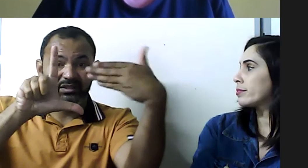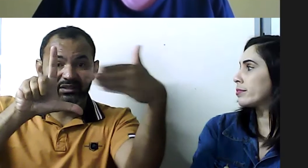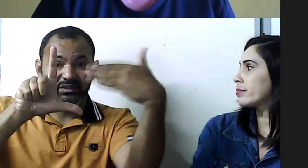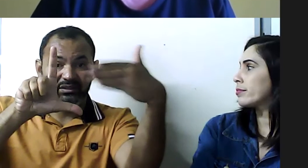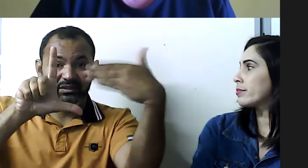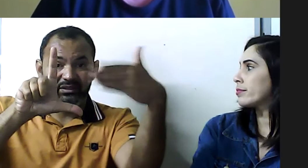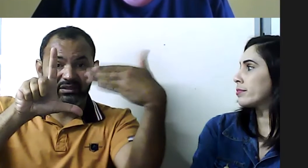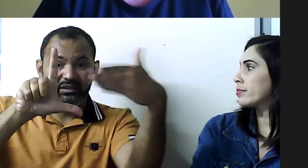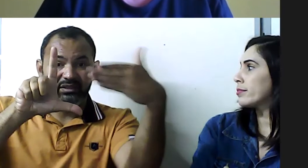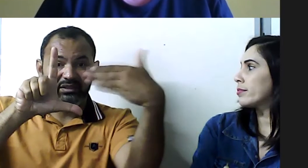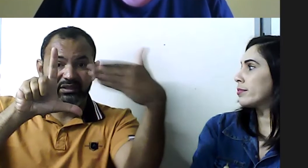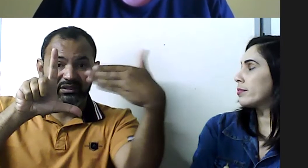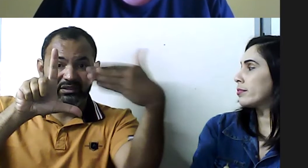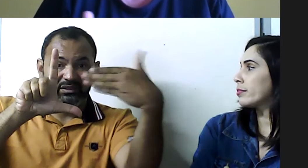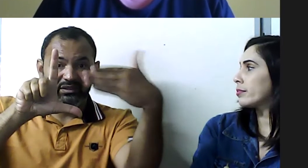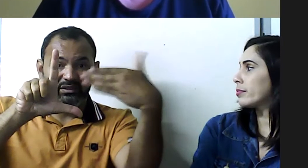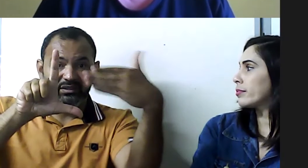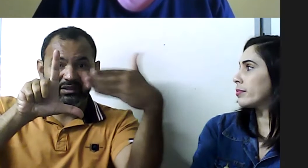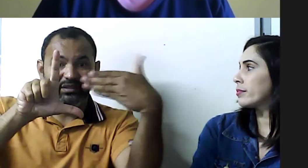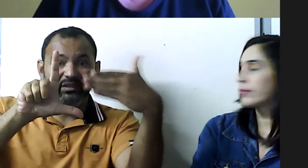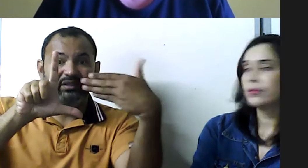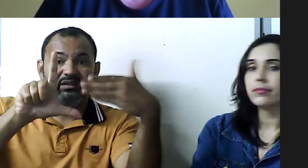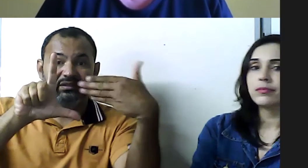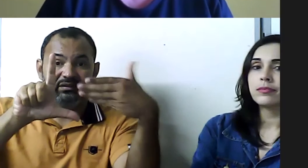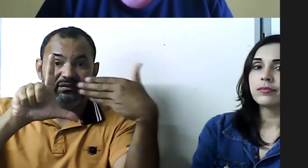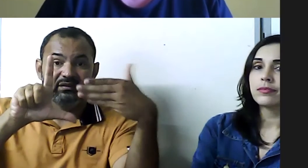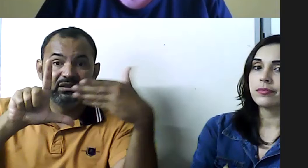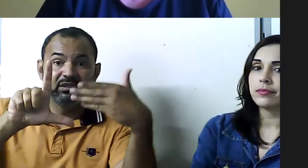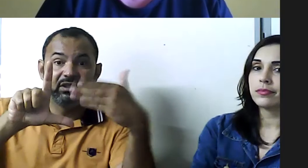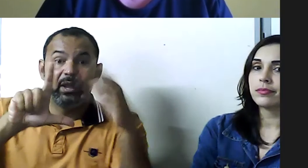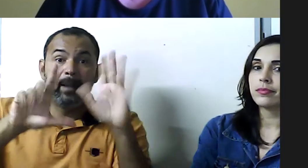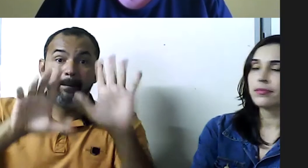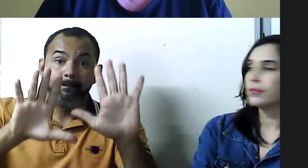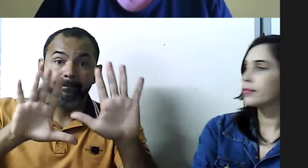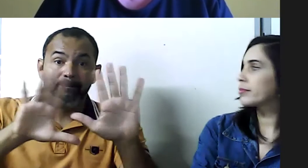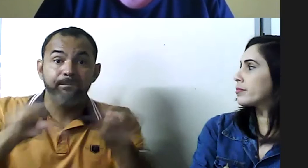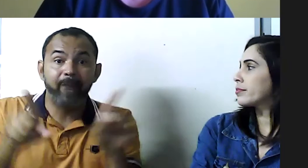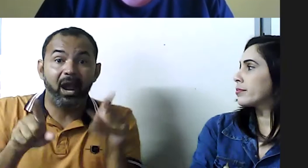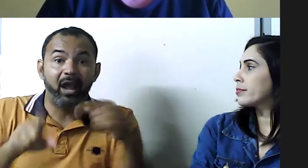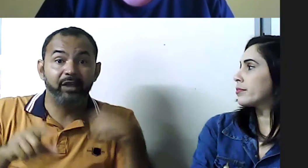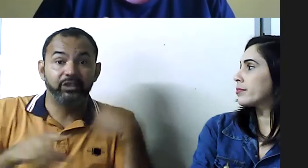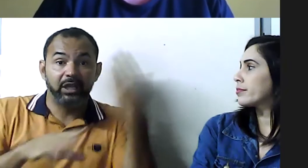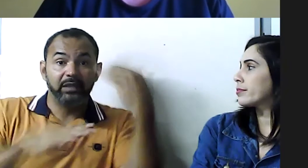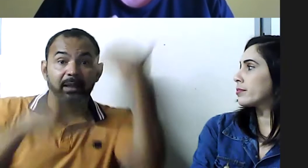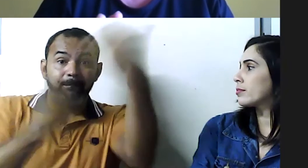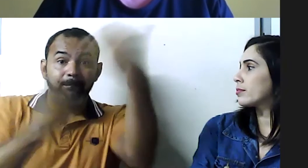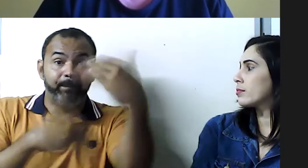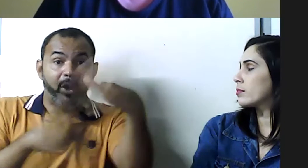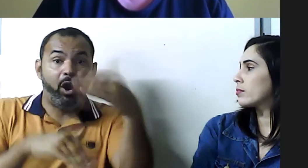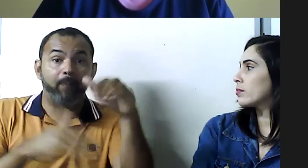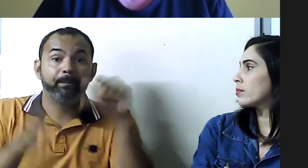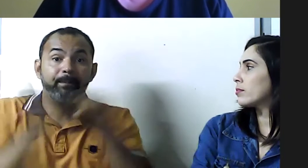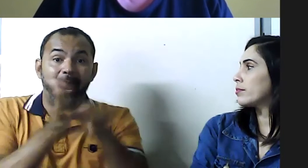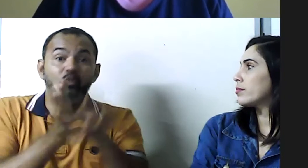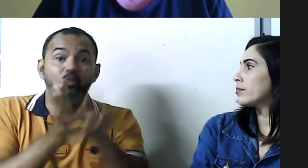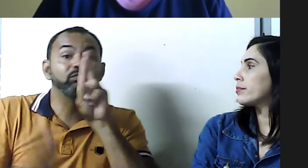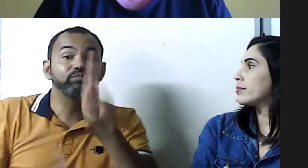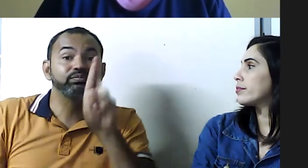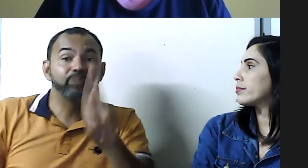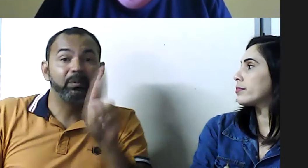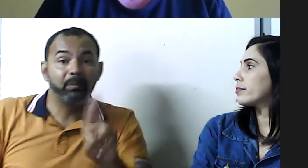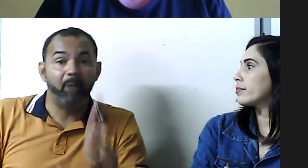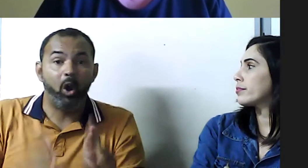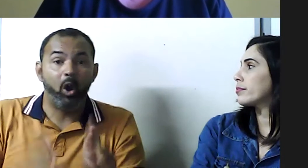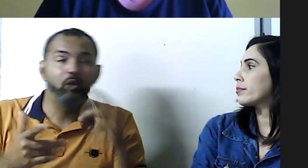e faltavam algumas acessibilidades, né, da videoconferência, que é em língua de